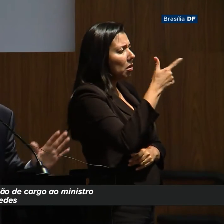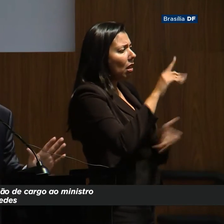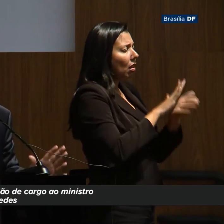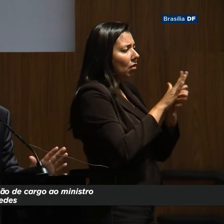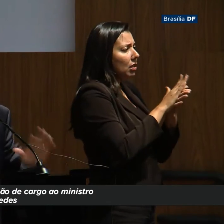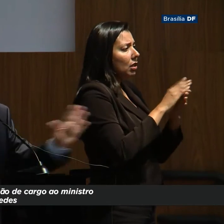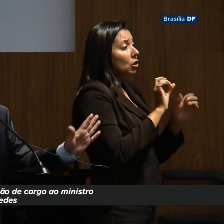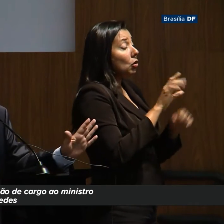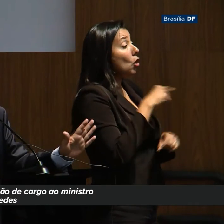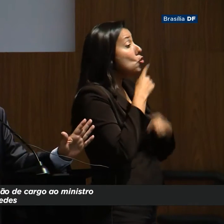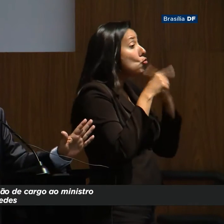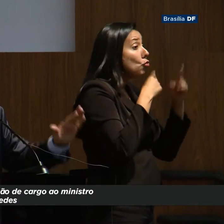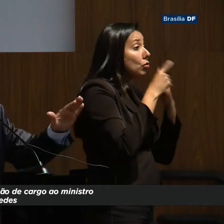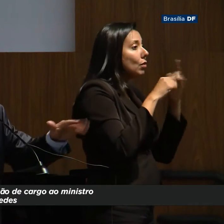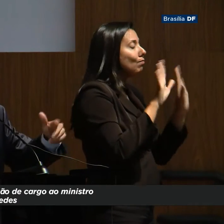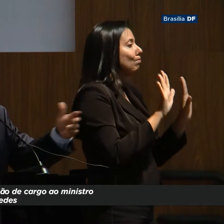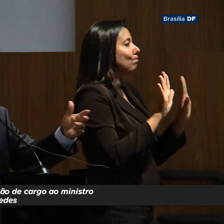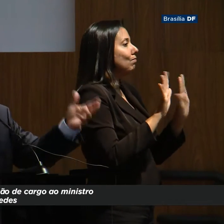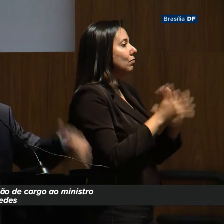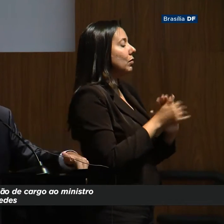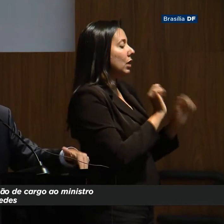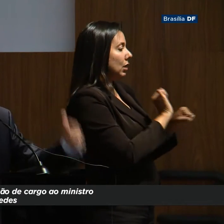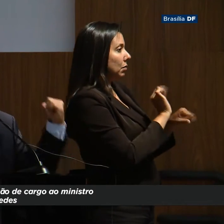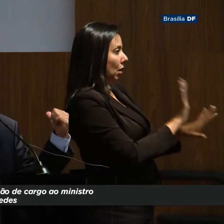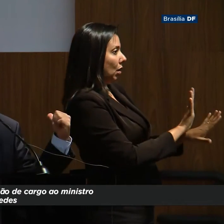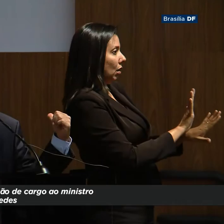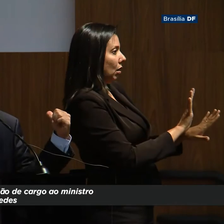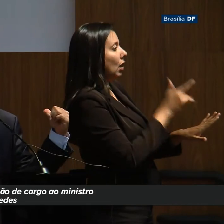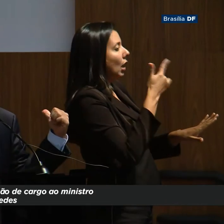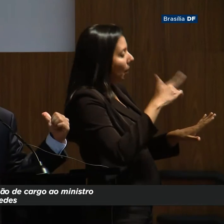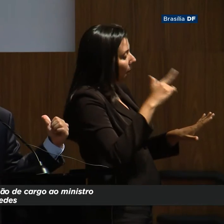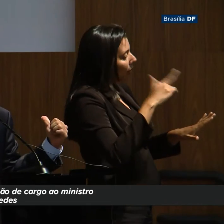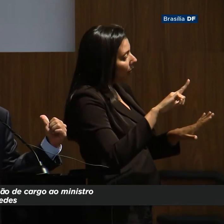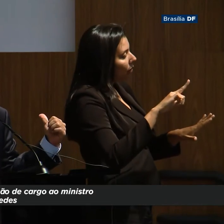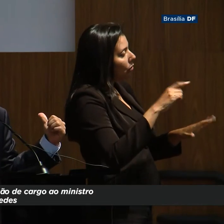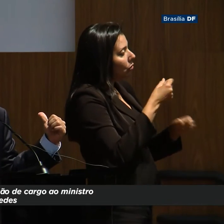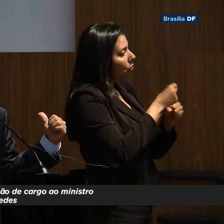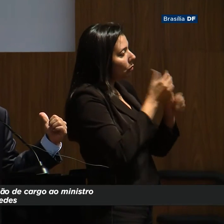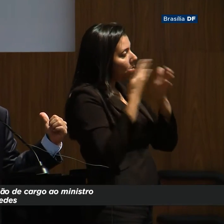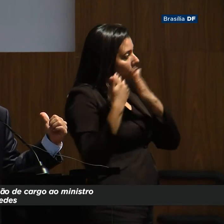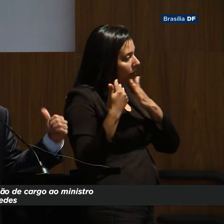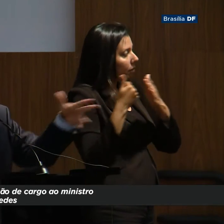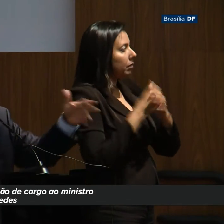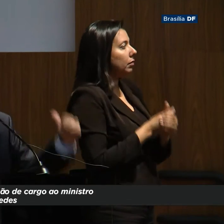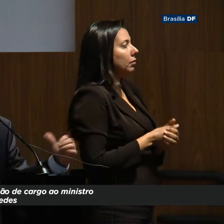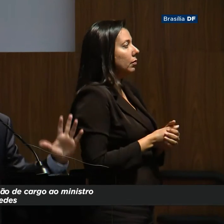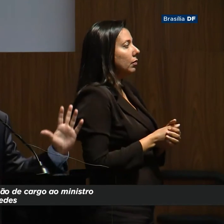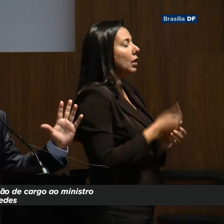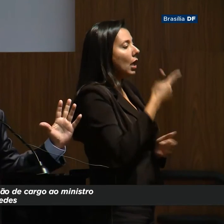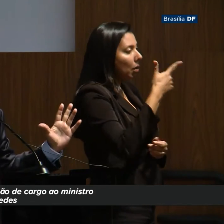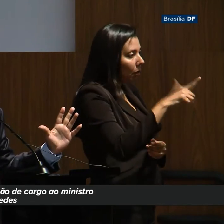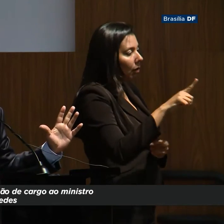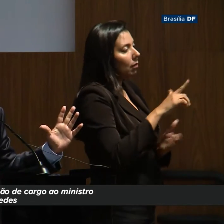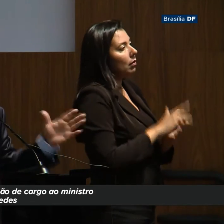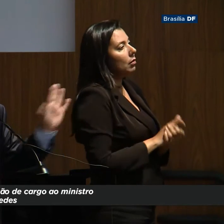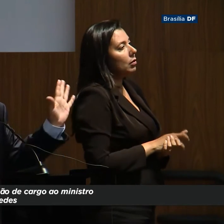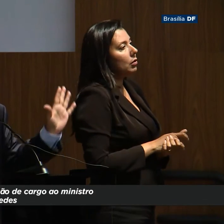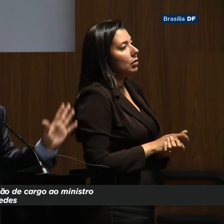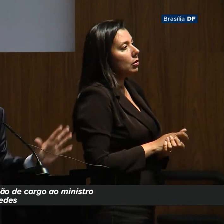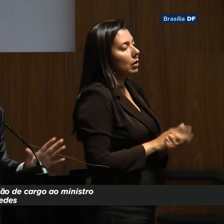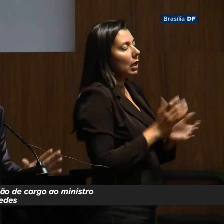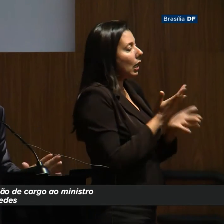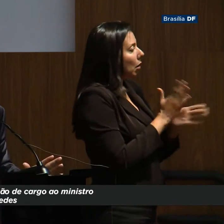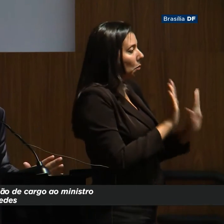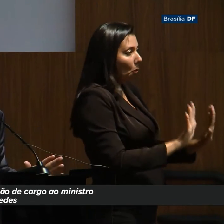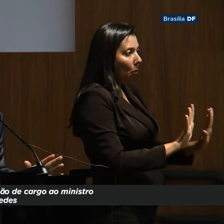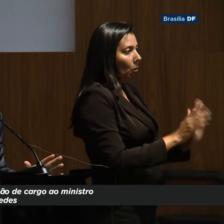bastou ficar em dúvida. Ficou em dúvida um ano e meio? Porque, na dúvida, repete o orçamento do ano passado. Na dúvida, repete o orçamento do ano passado. Acabou